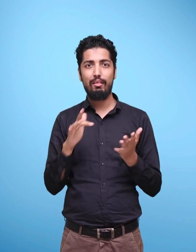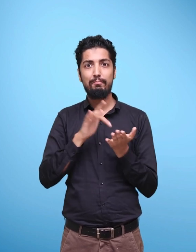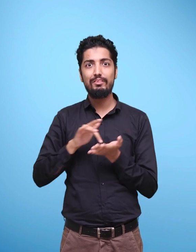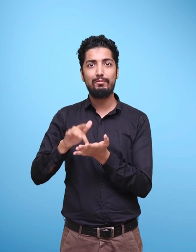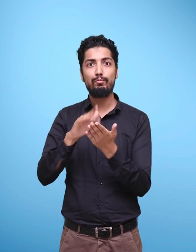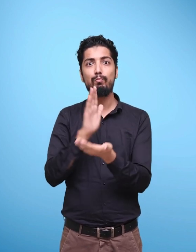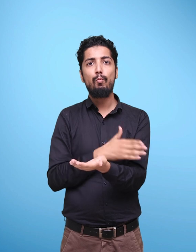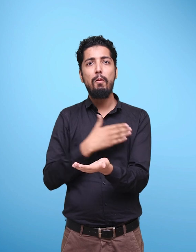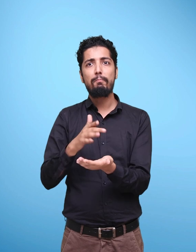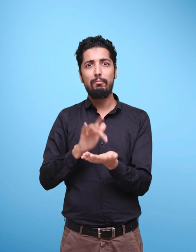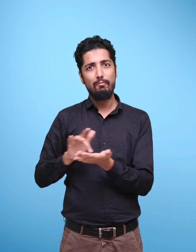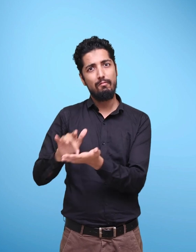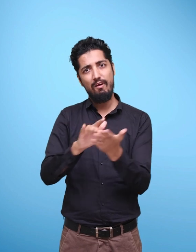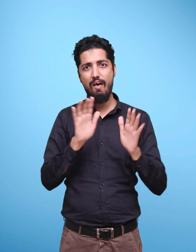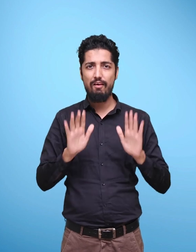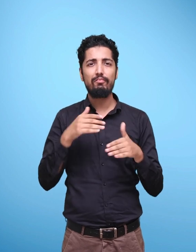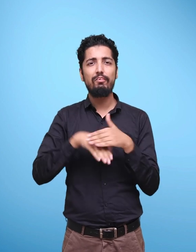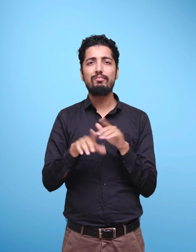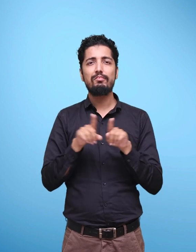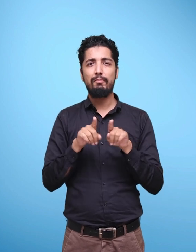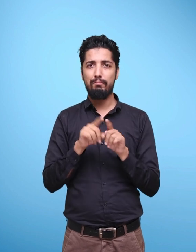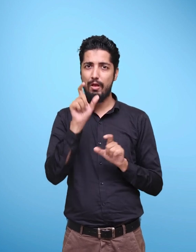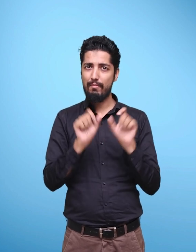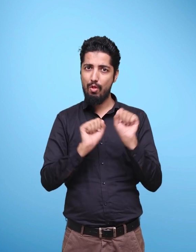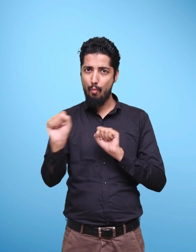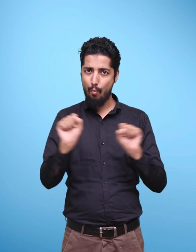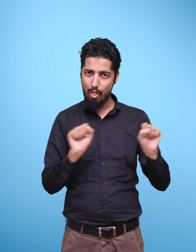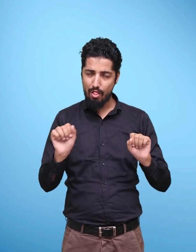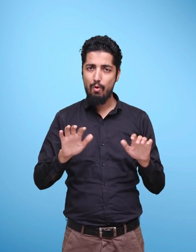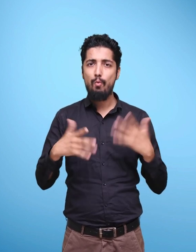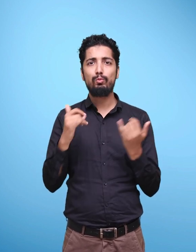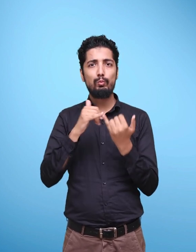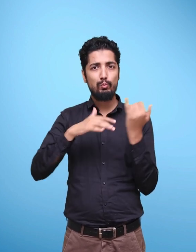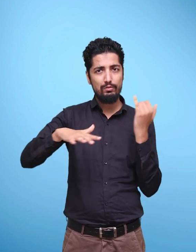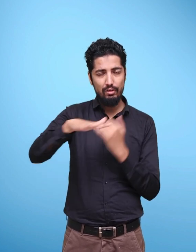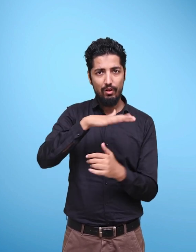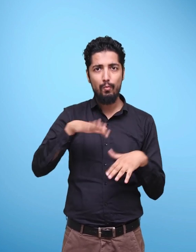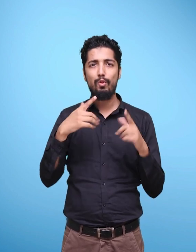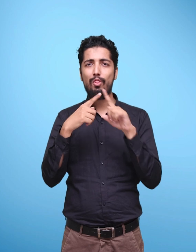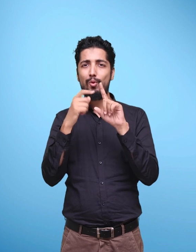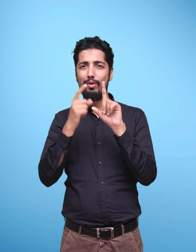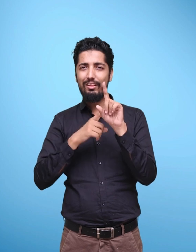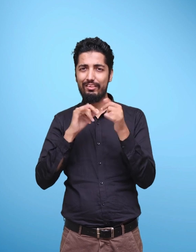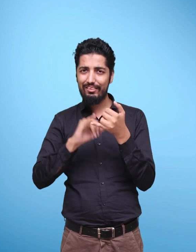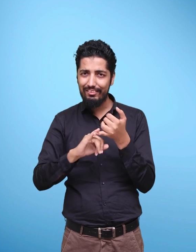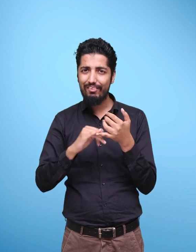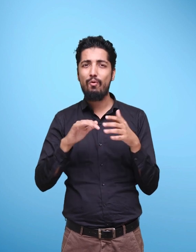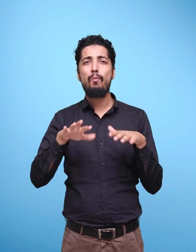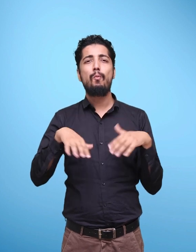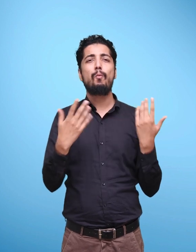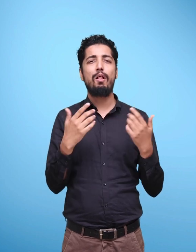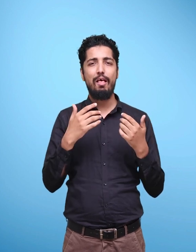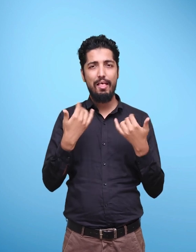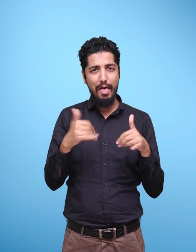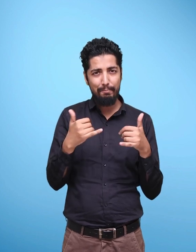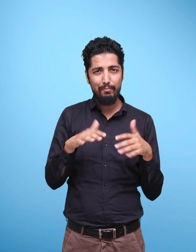identity and patriotism, and the values pertaining to global citizenship education,